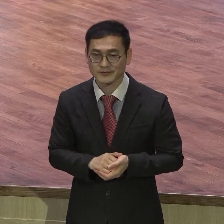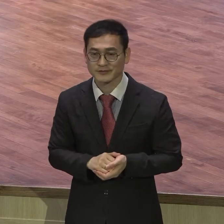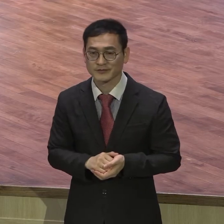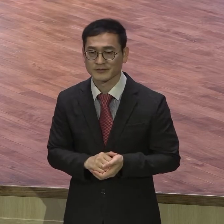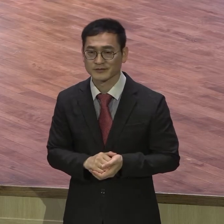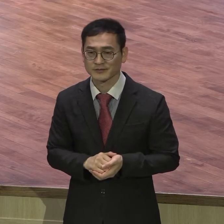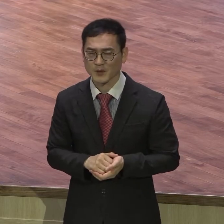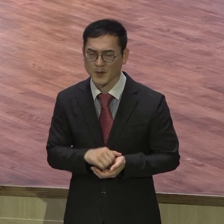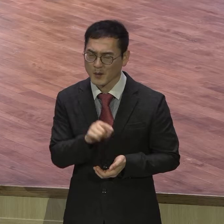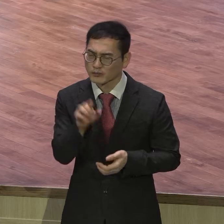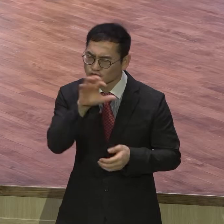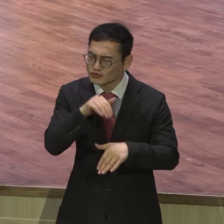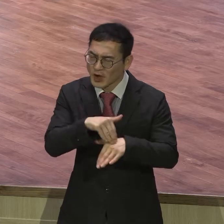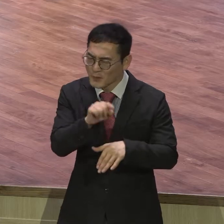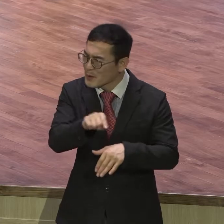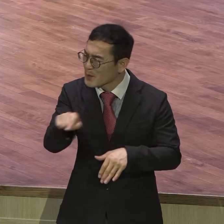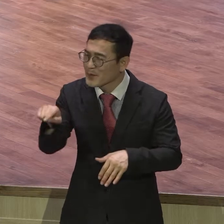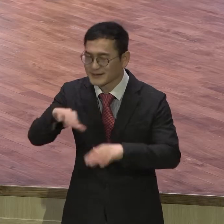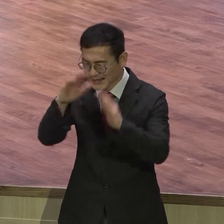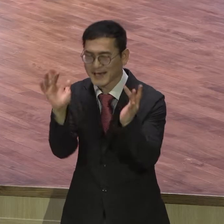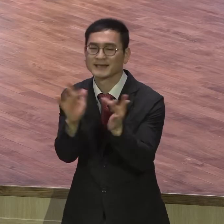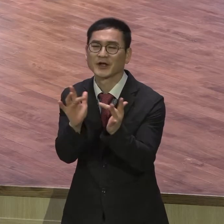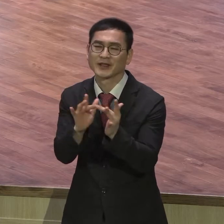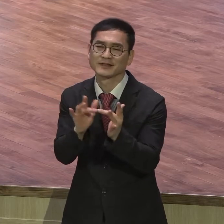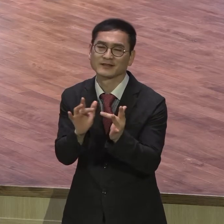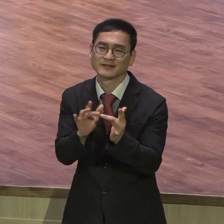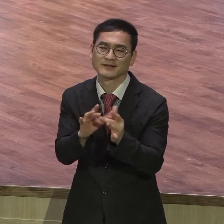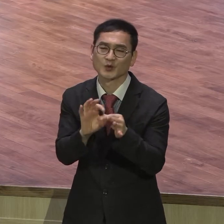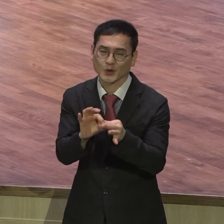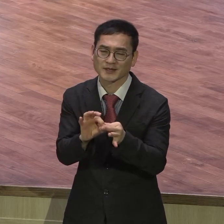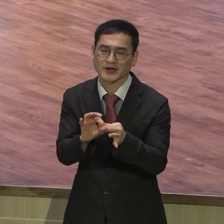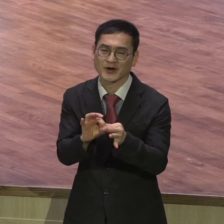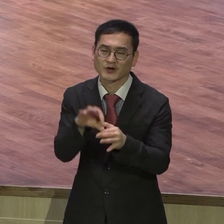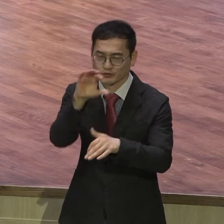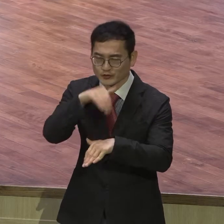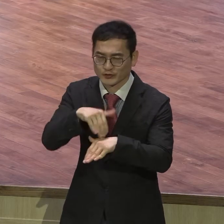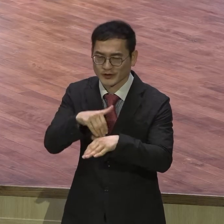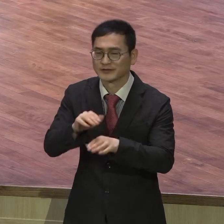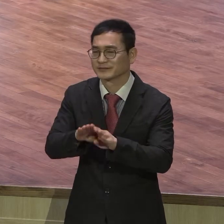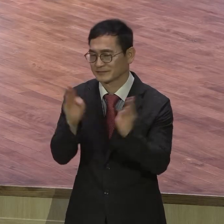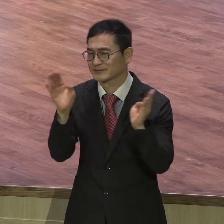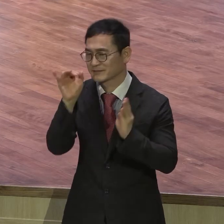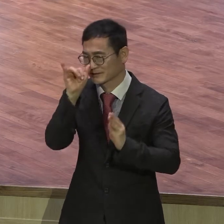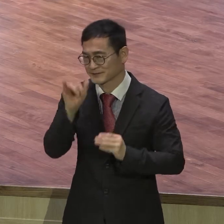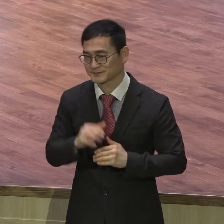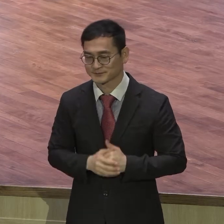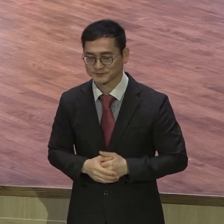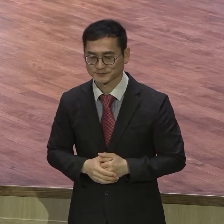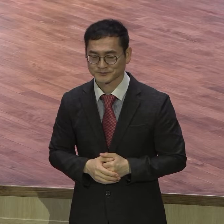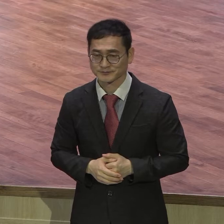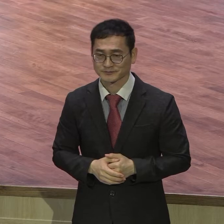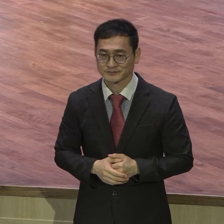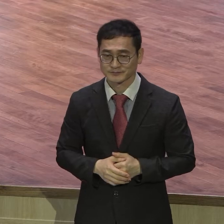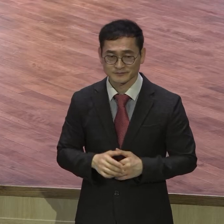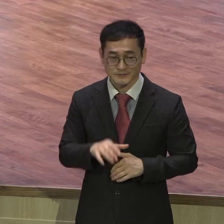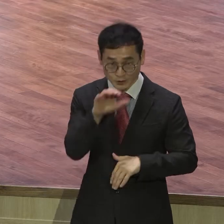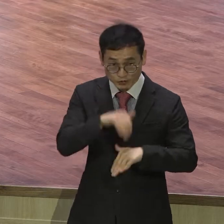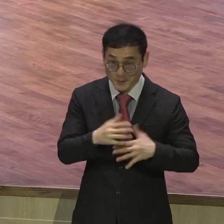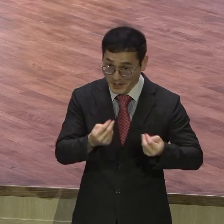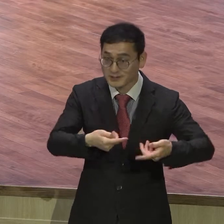사역자 조장들 교구 보고서를 보니까 그건 훈련 많이 받고 있더라고요 훈련을 많이 받고 있어요 코로나19로